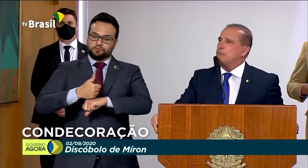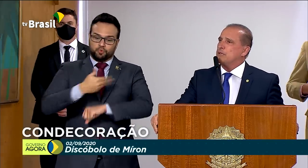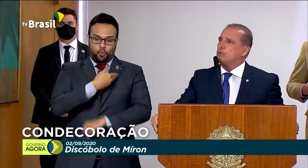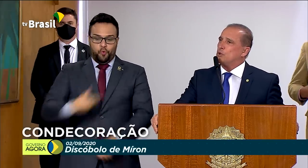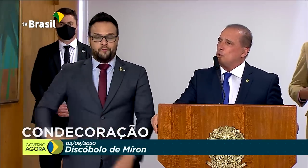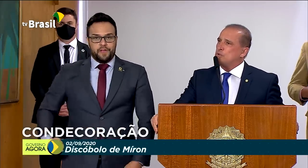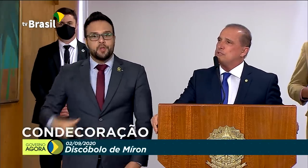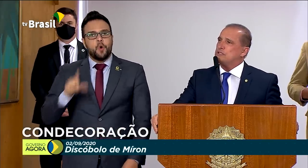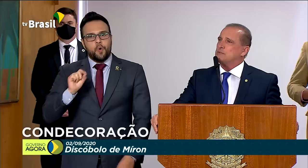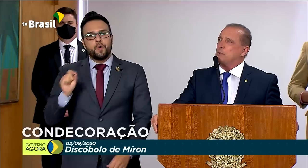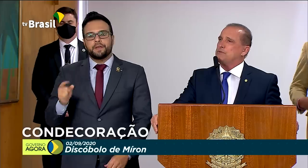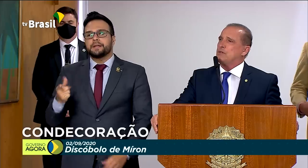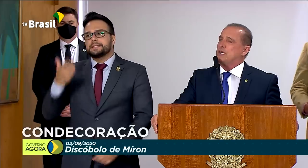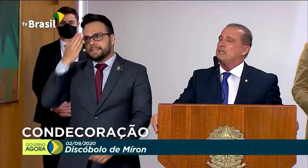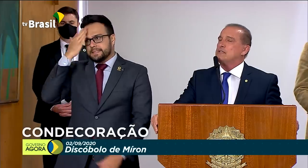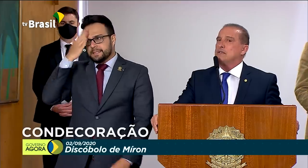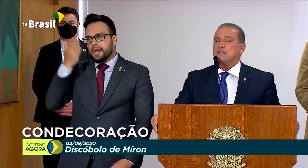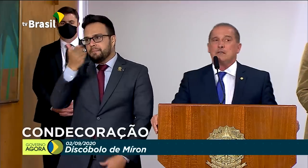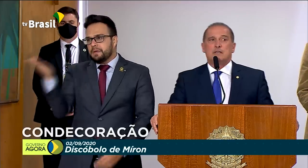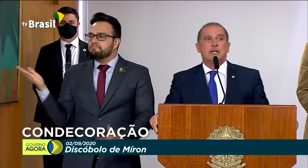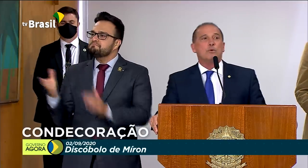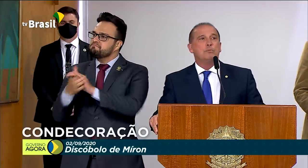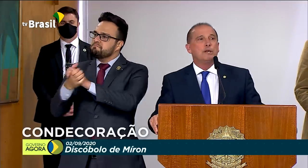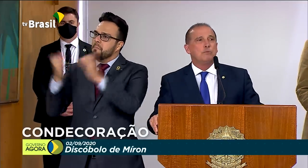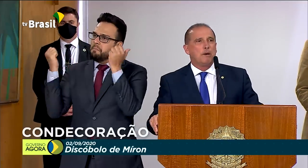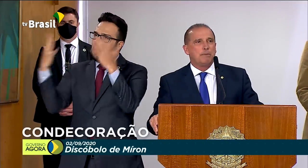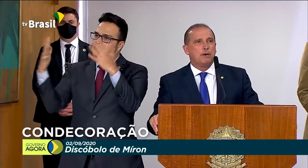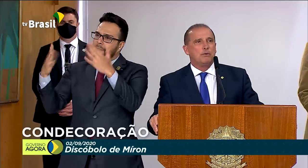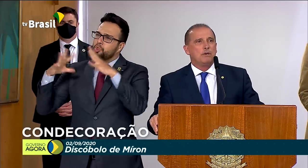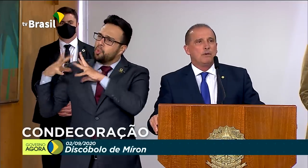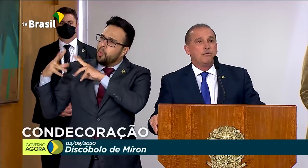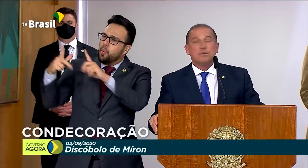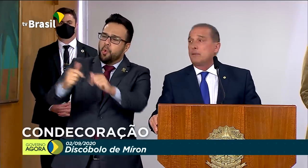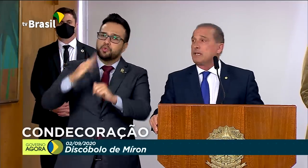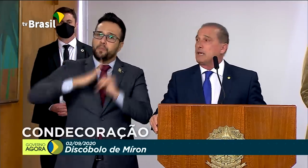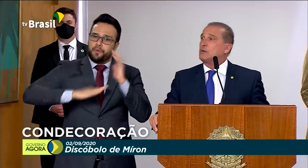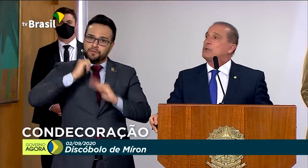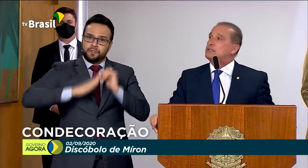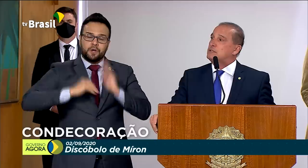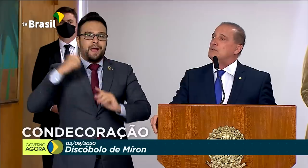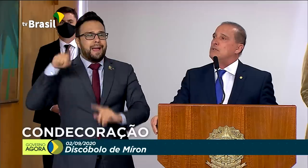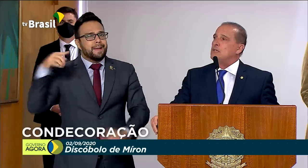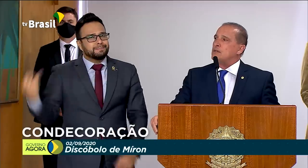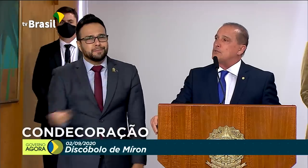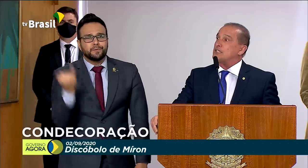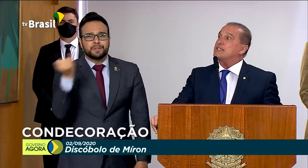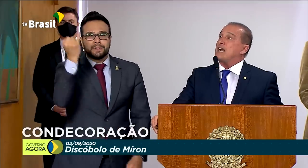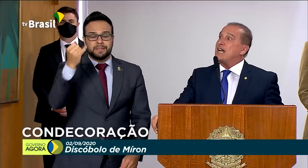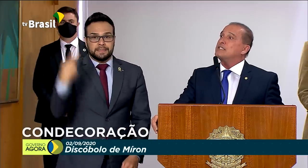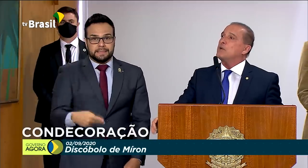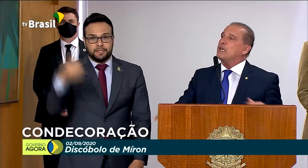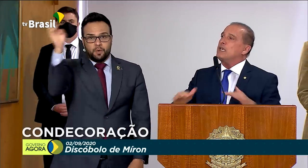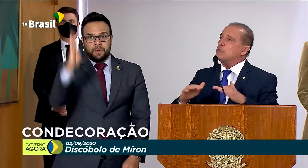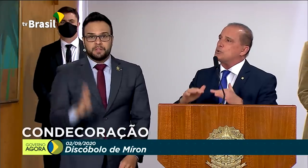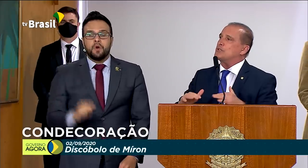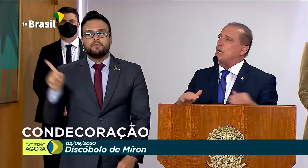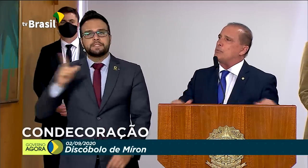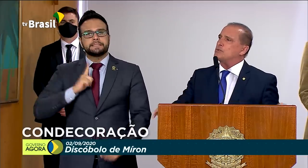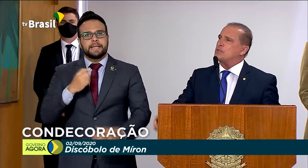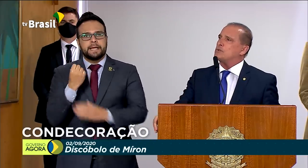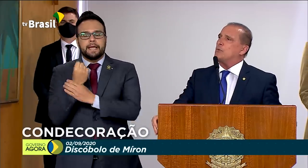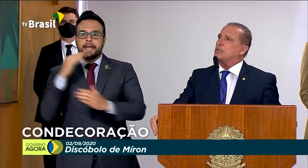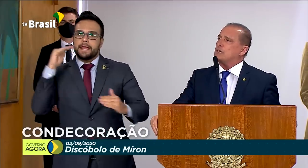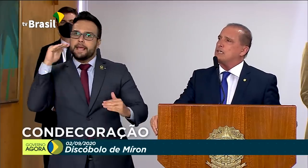nosso reconhecimento a todos esses profissionais que cumprem um papel fundamental no Brasil. Vocês trazem o equilíbrio